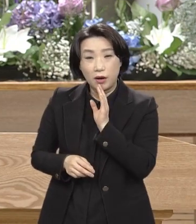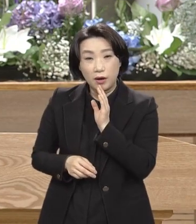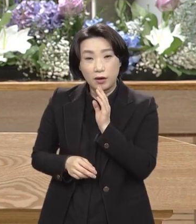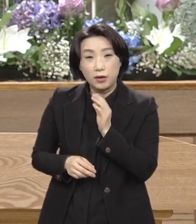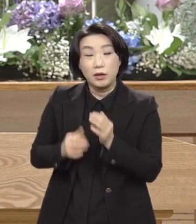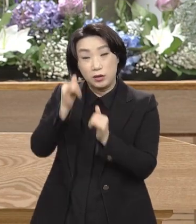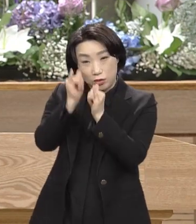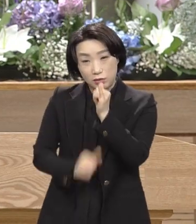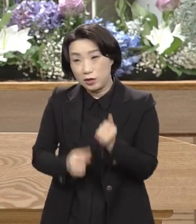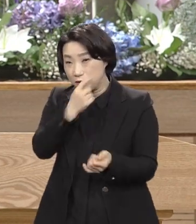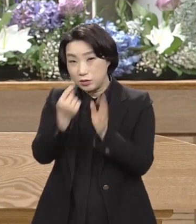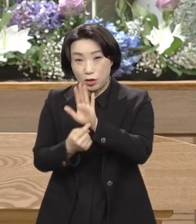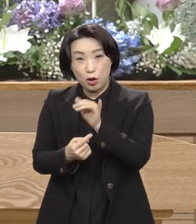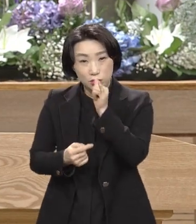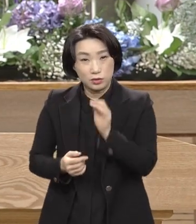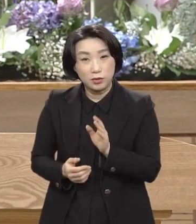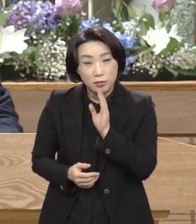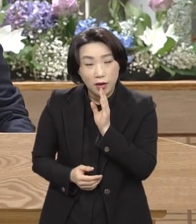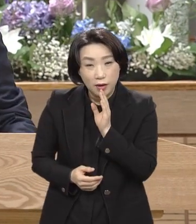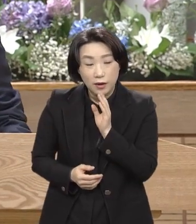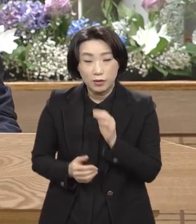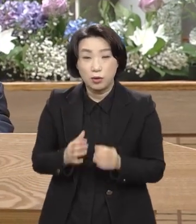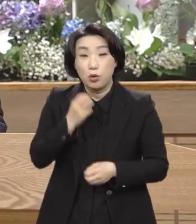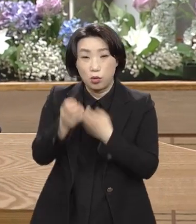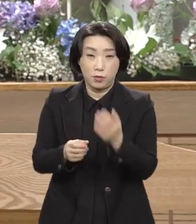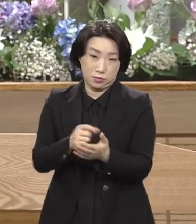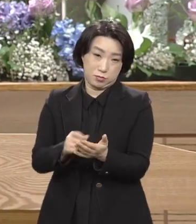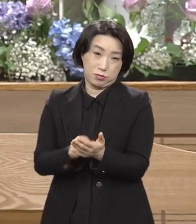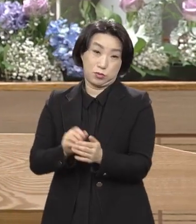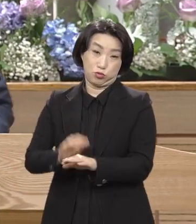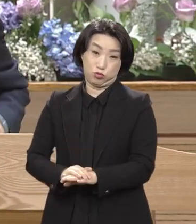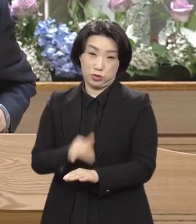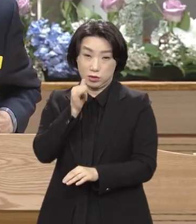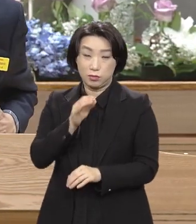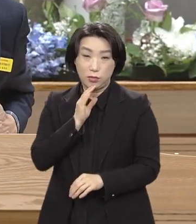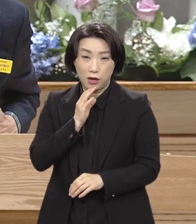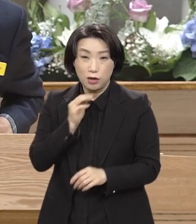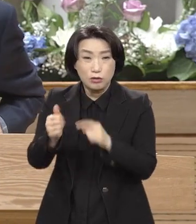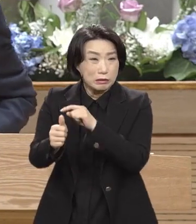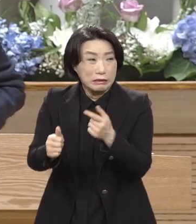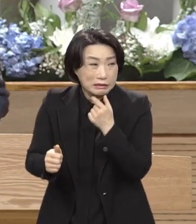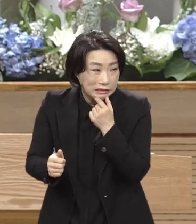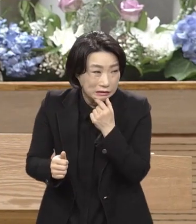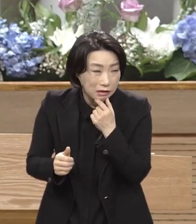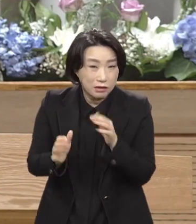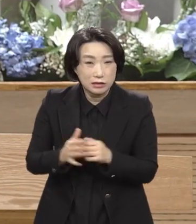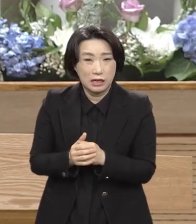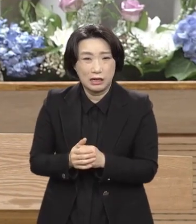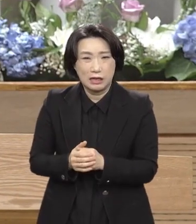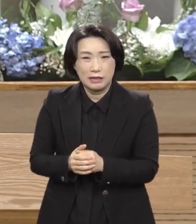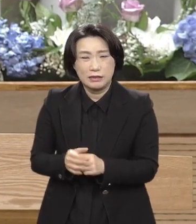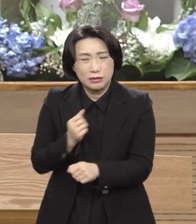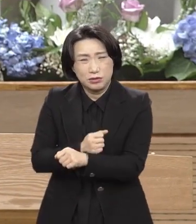자기가 고백을 그렇게 그렇게 안 죽여보려고 큰 애를 썼지만